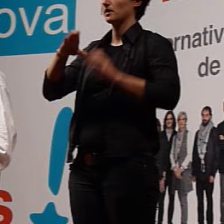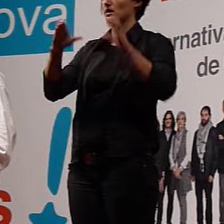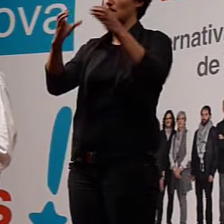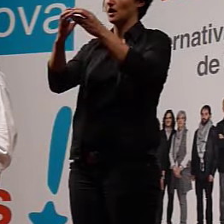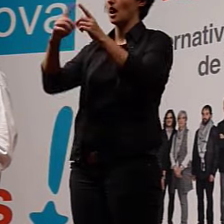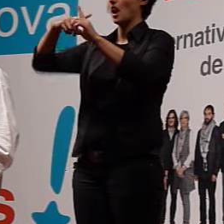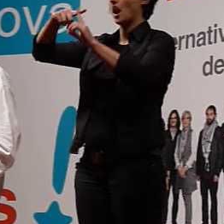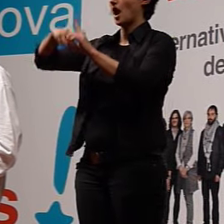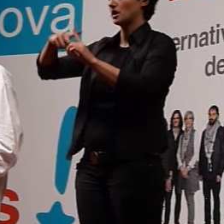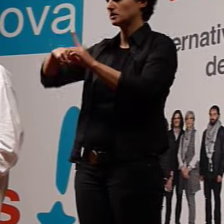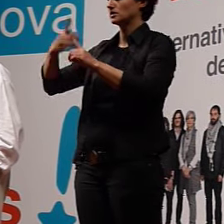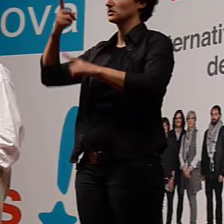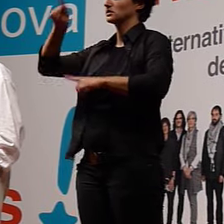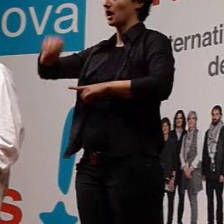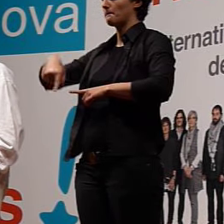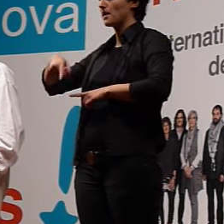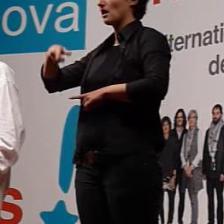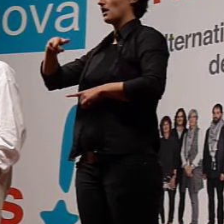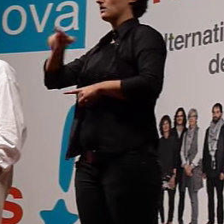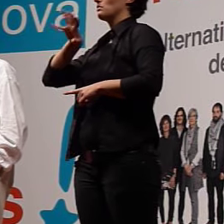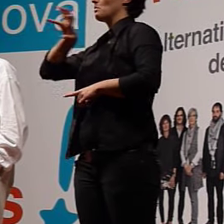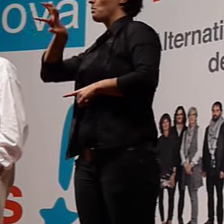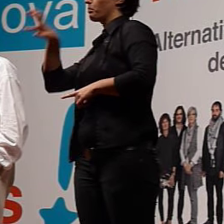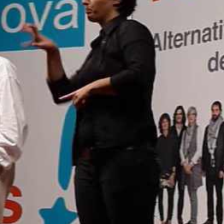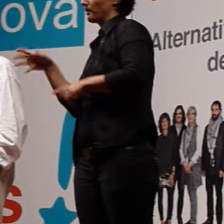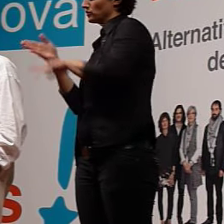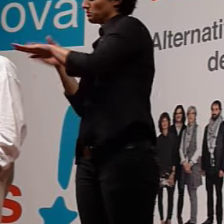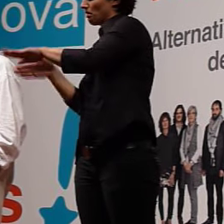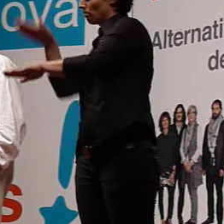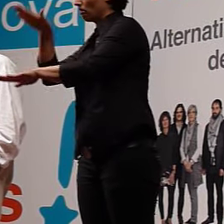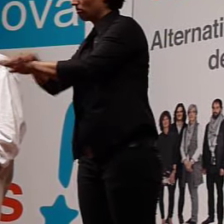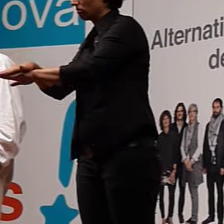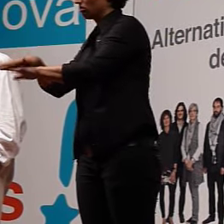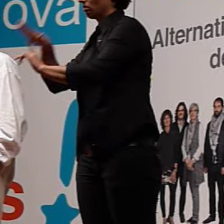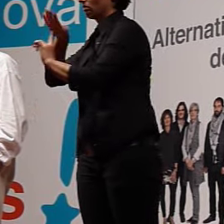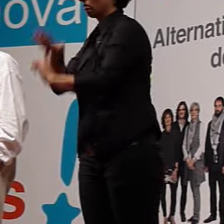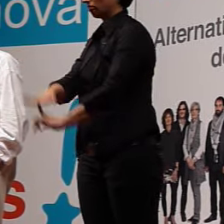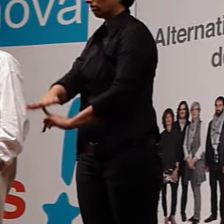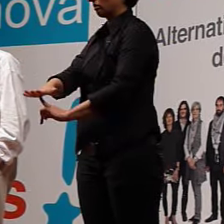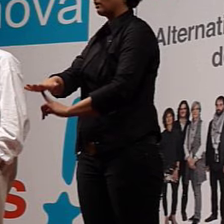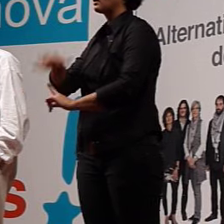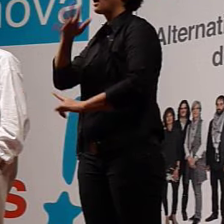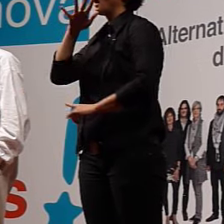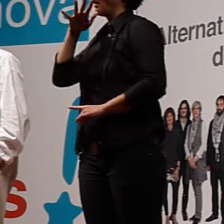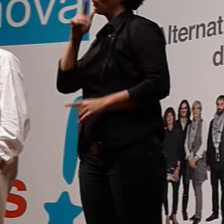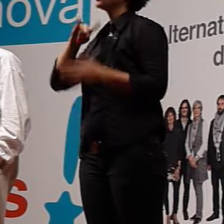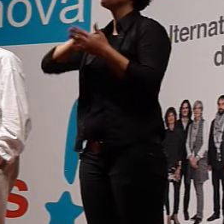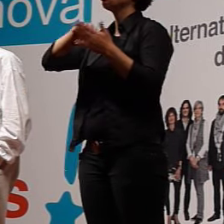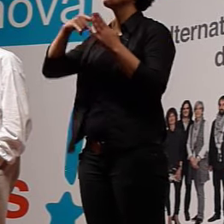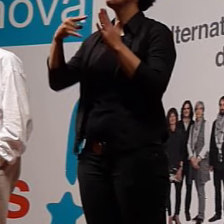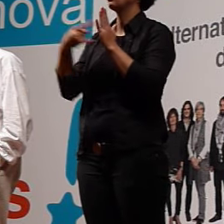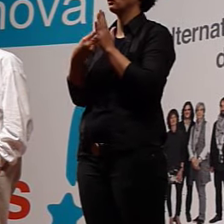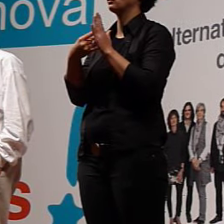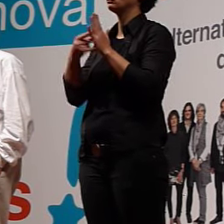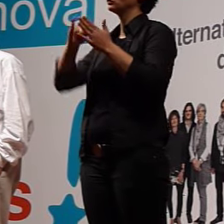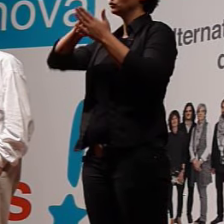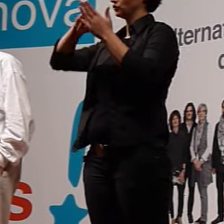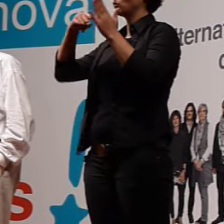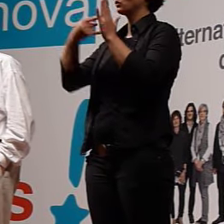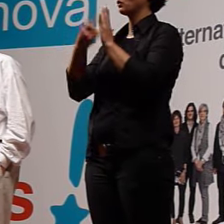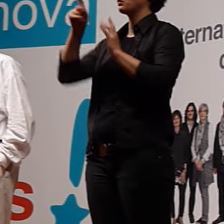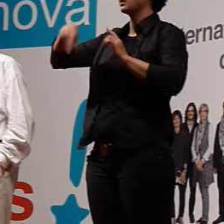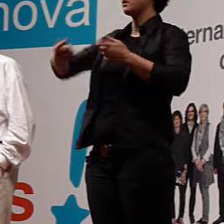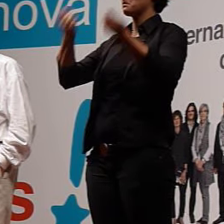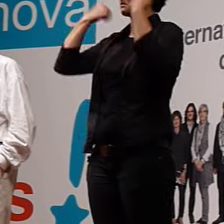e os povos de maradas. É ahora a solución dos principios e a práctica dos